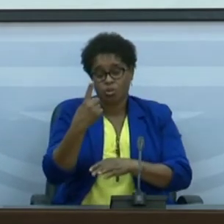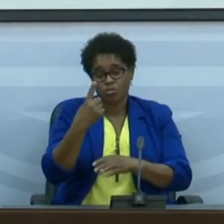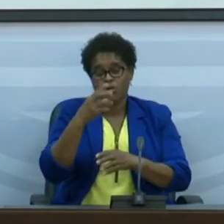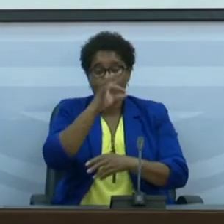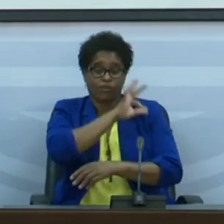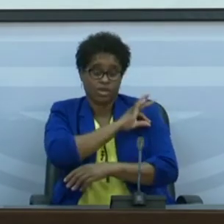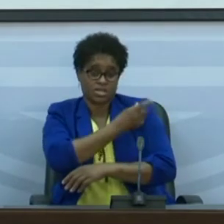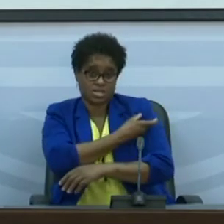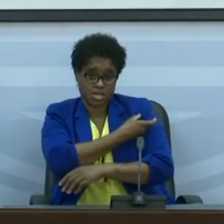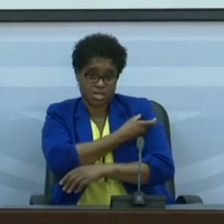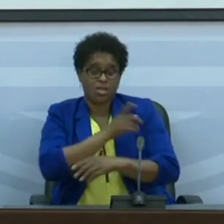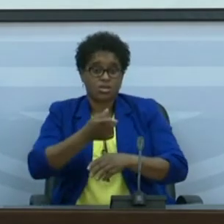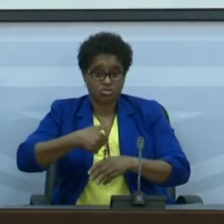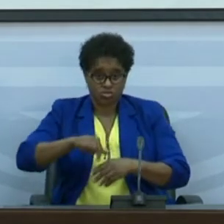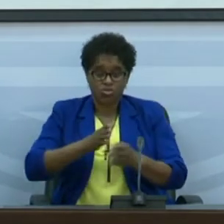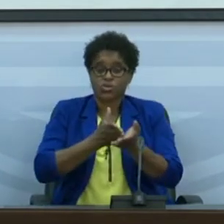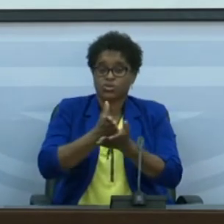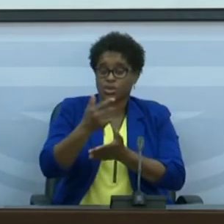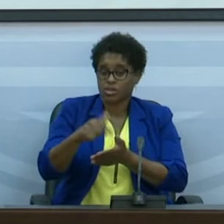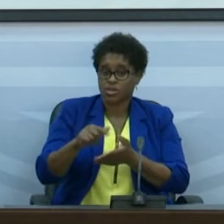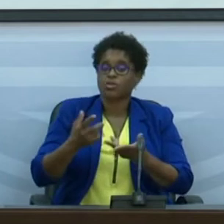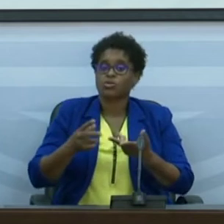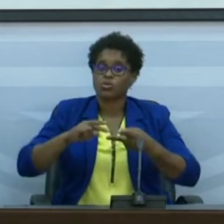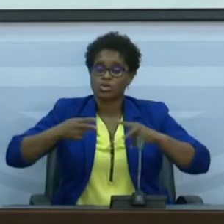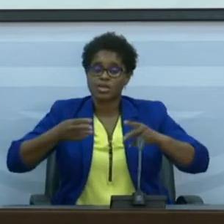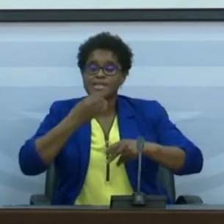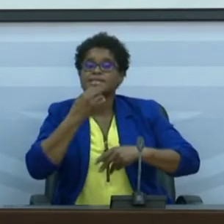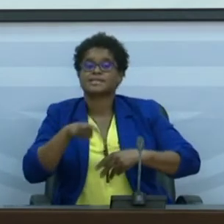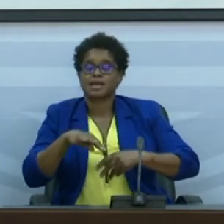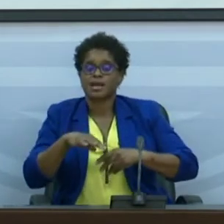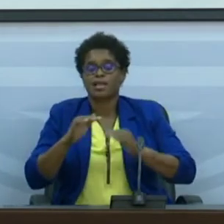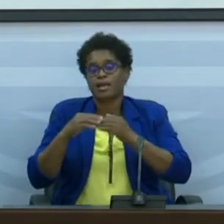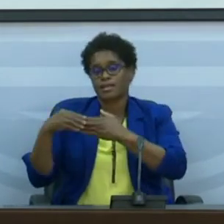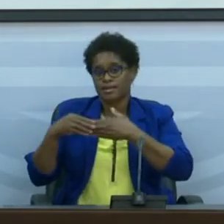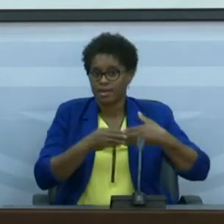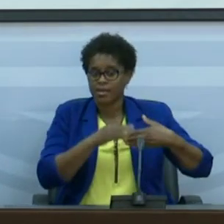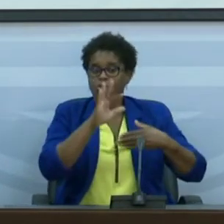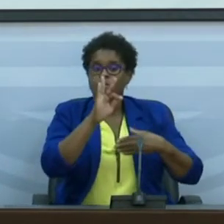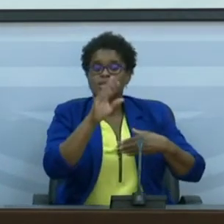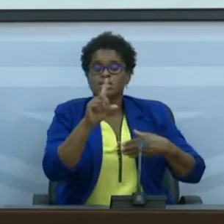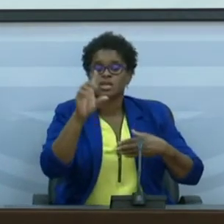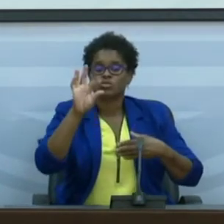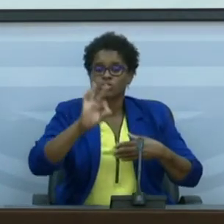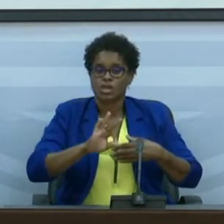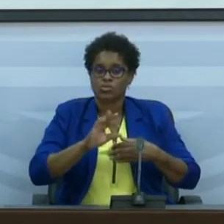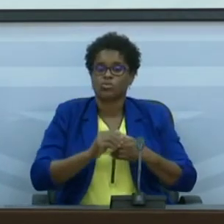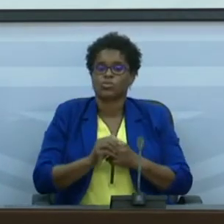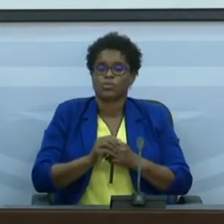vacina, nós continuamos a ter o Conselho do Sal a liderar com 46%